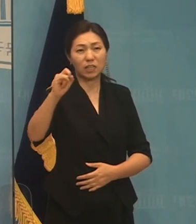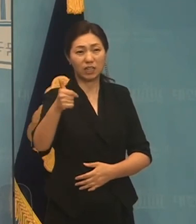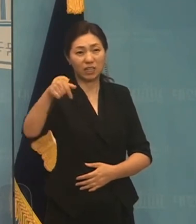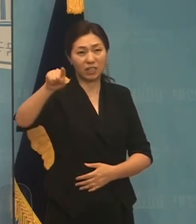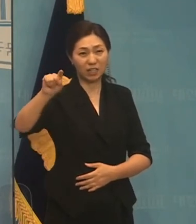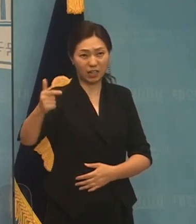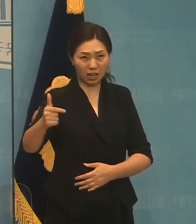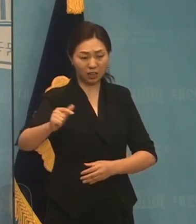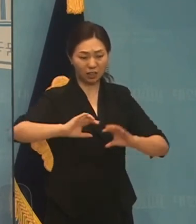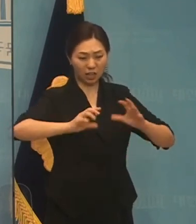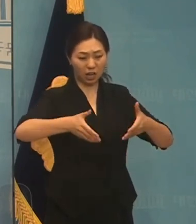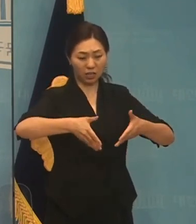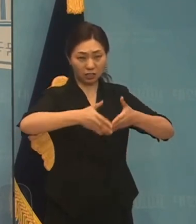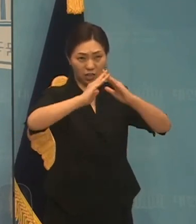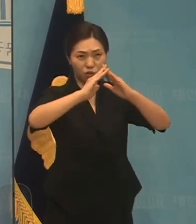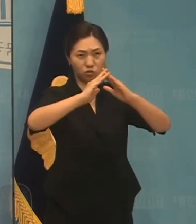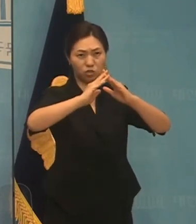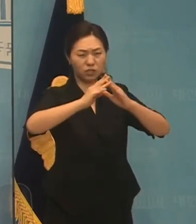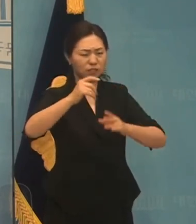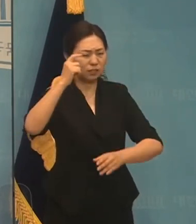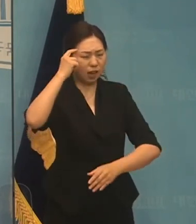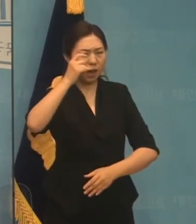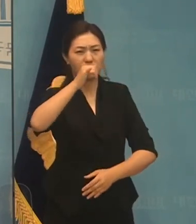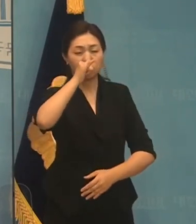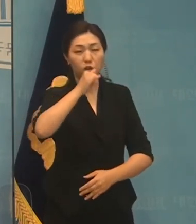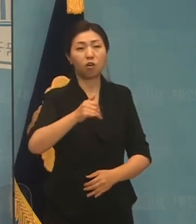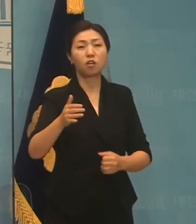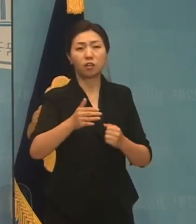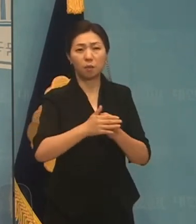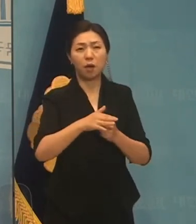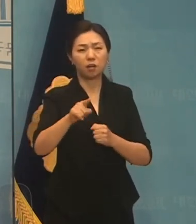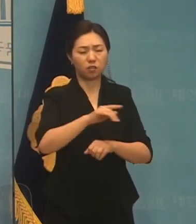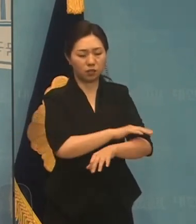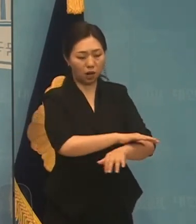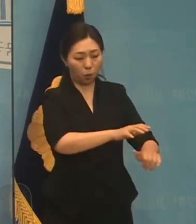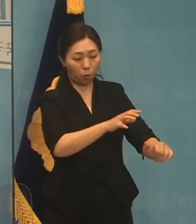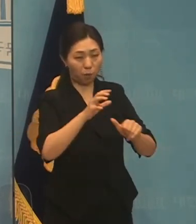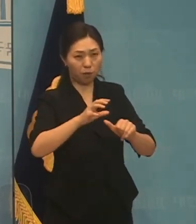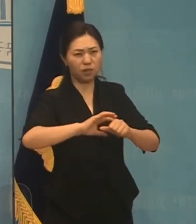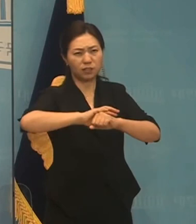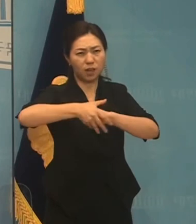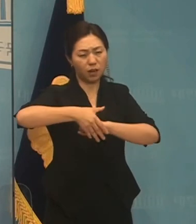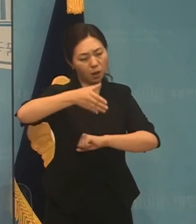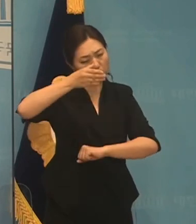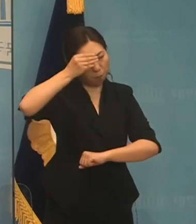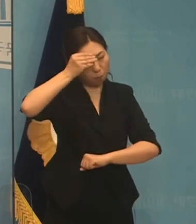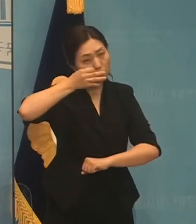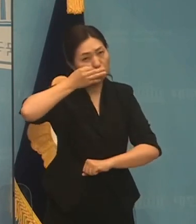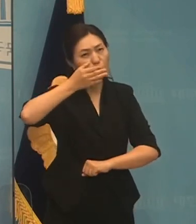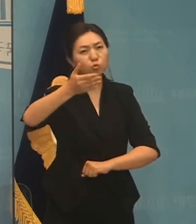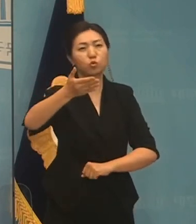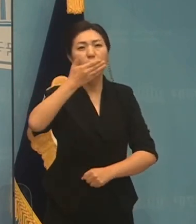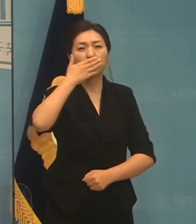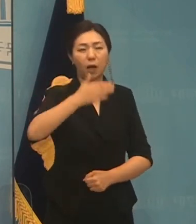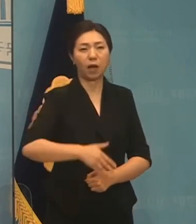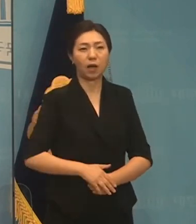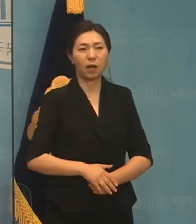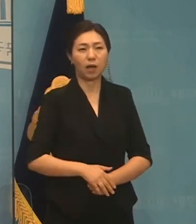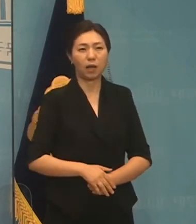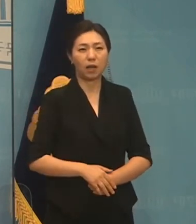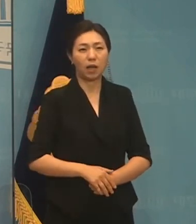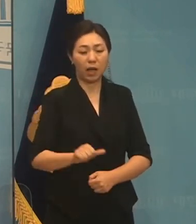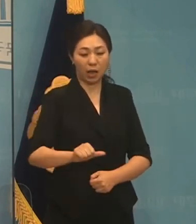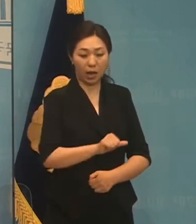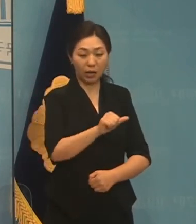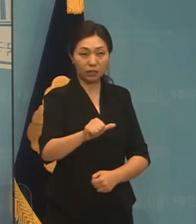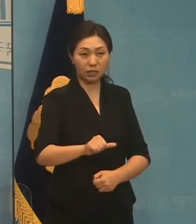이를 잘 활용하면 우리나라는 세계적 모범 국가가 될 수 있습니다. 아시아 타평양 시대를 맞아